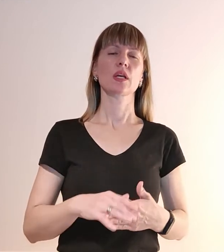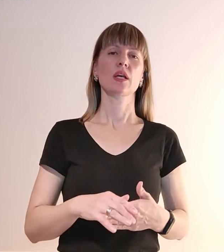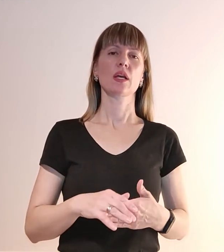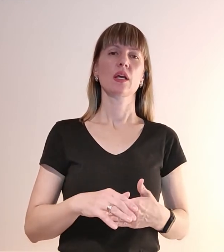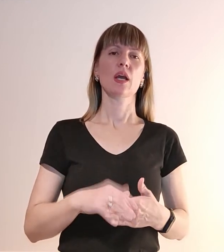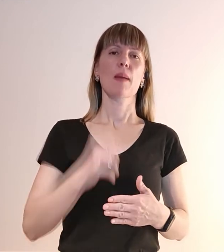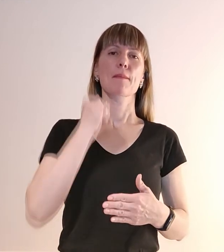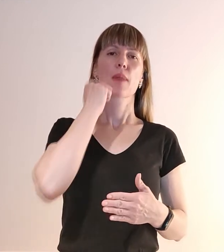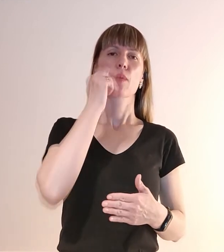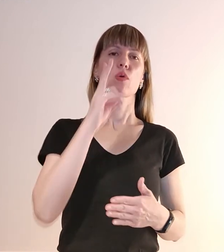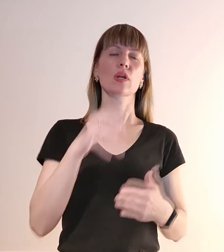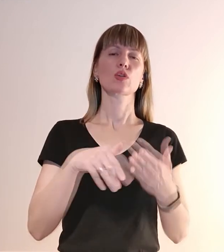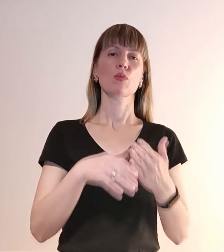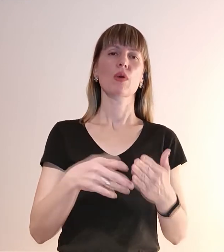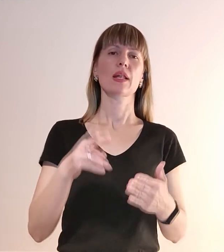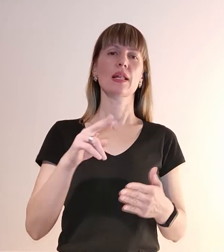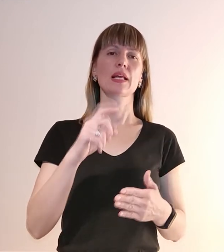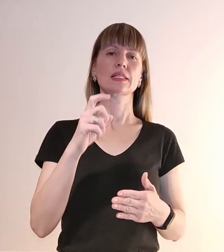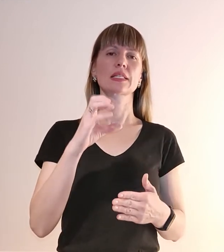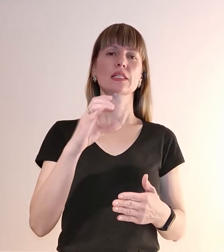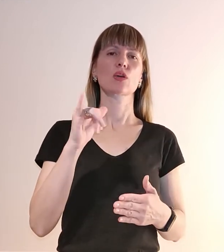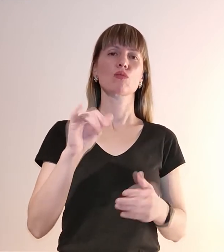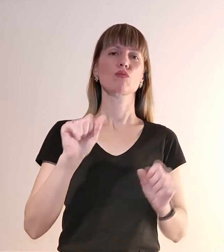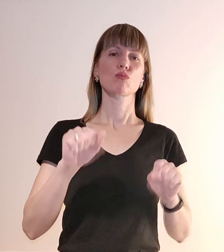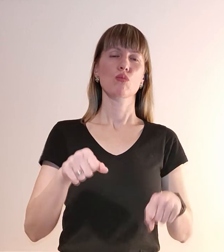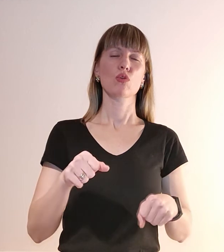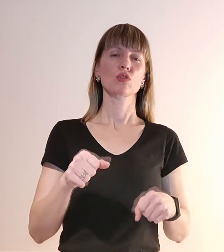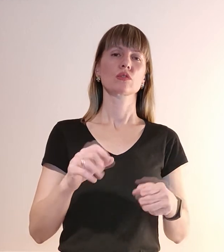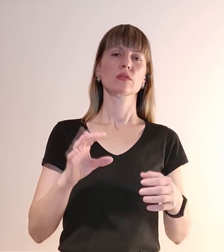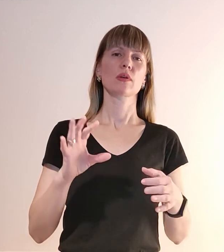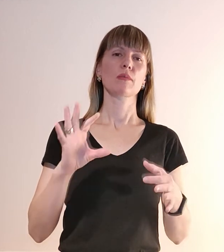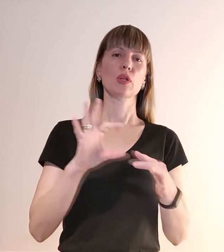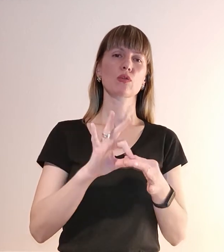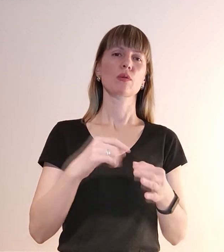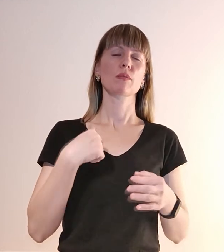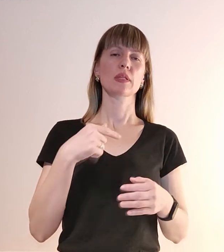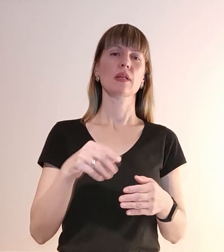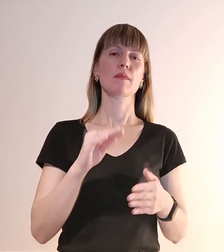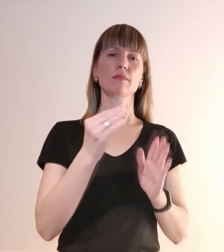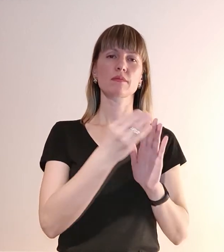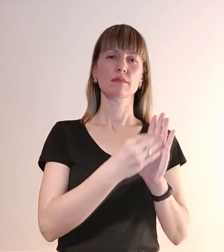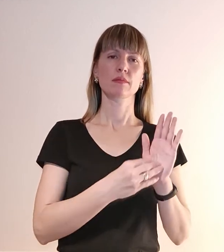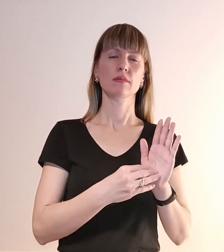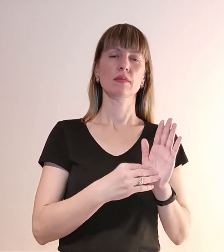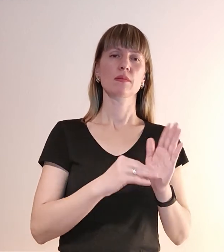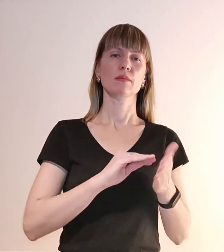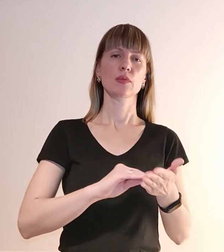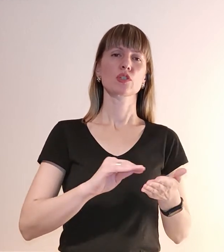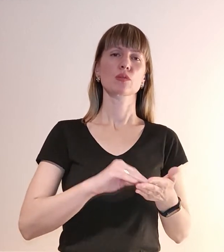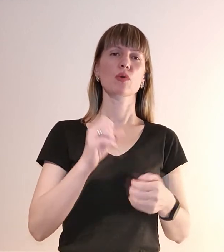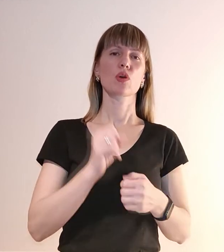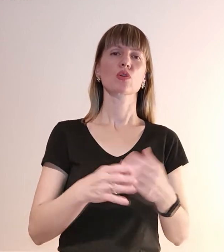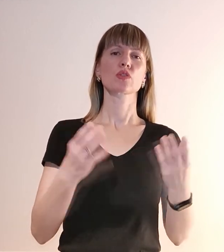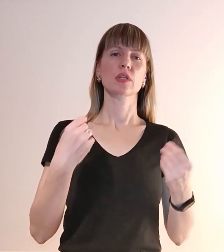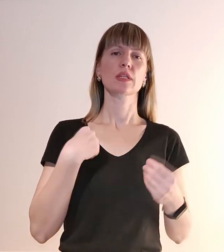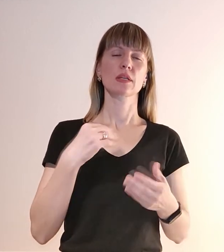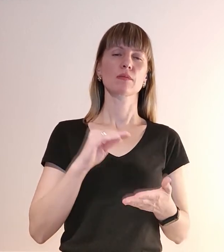«Бабурка. Допомога для ЗСУ». Можна підписатися і ми там викладаємо, щодняю викладаємо, те, що нам